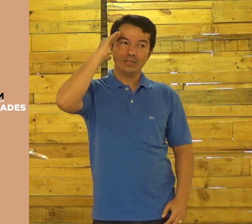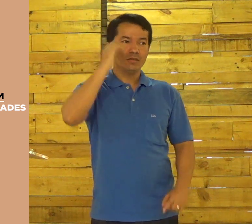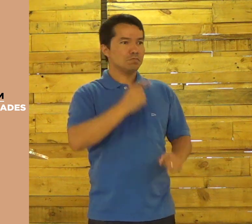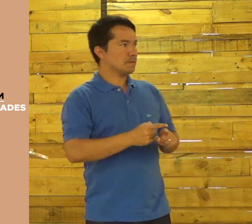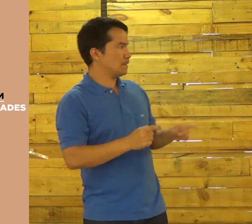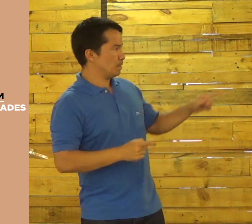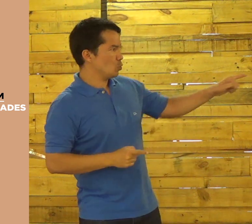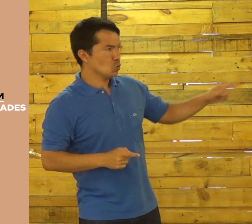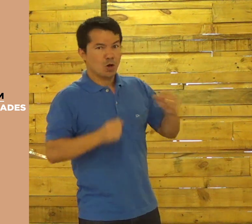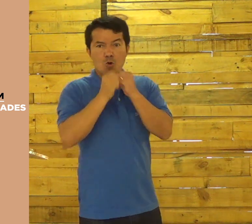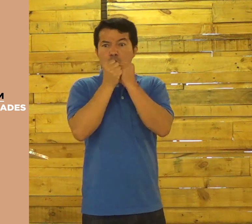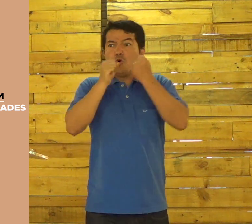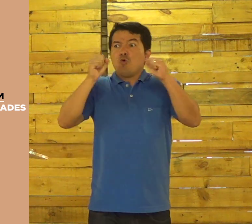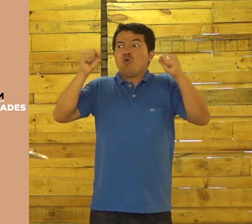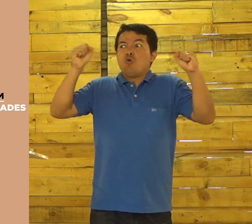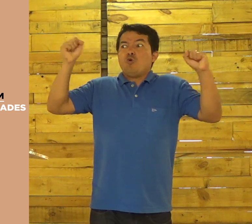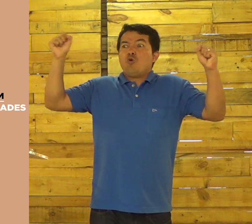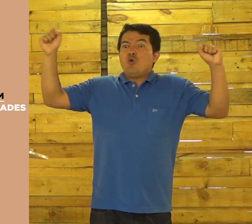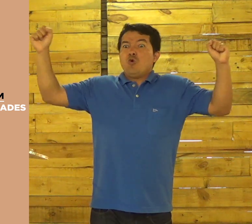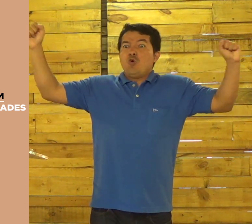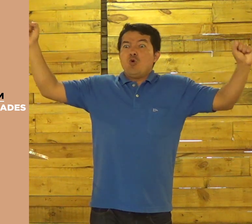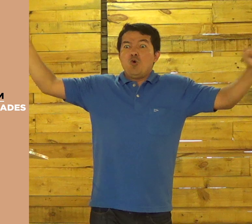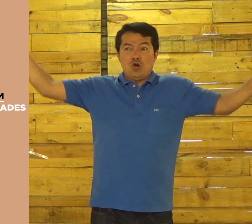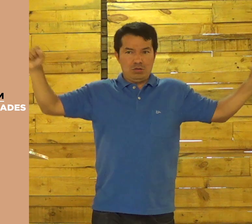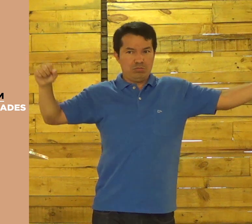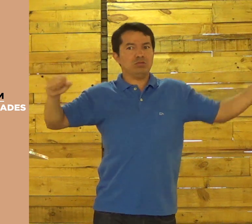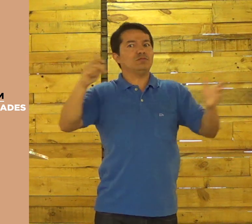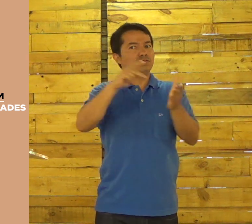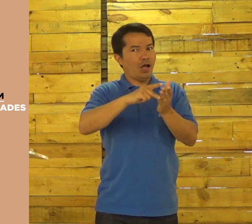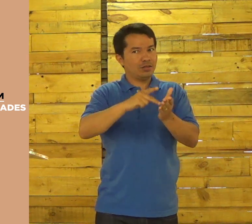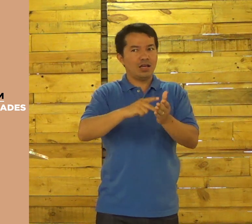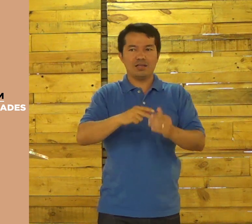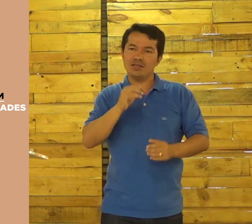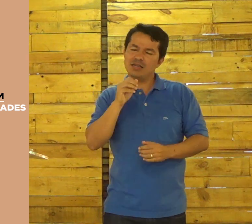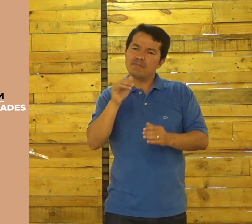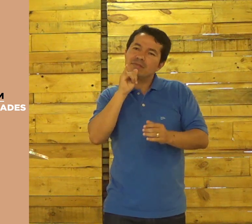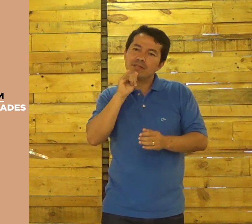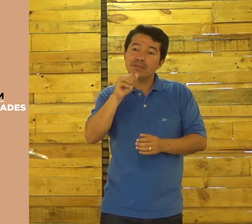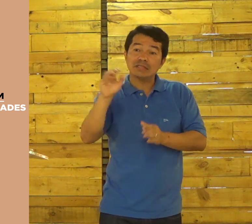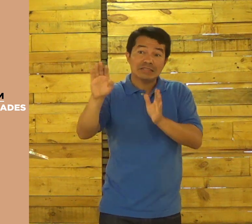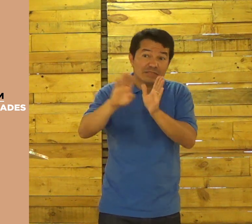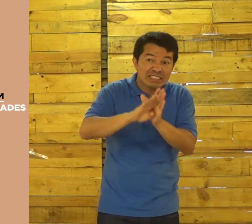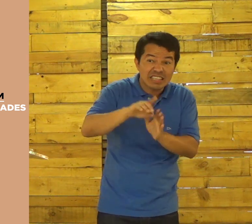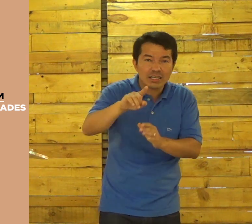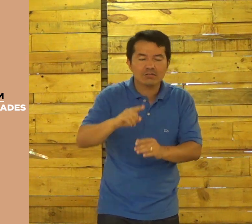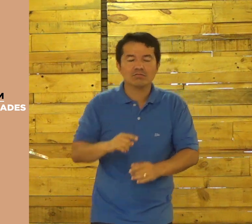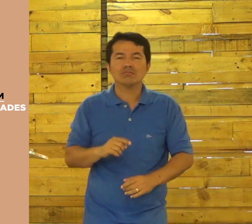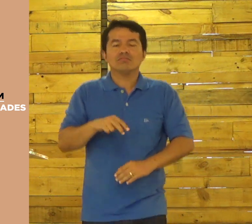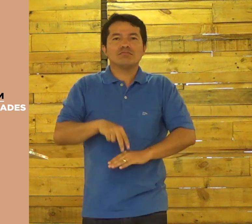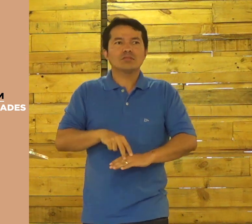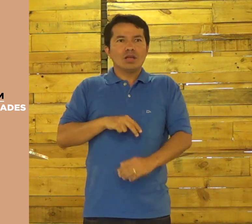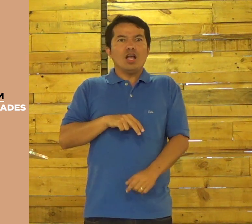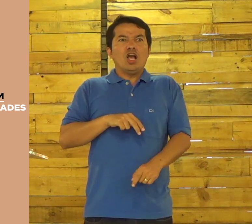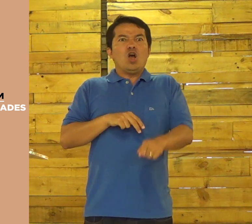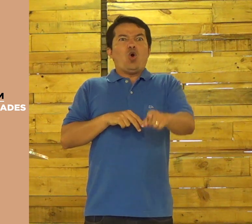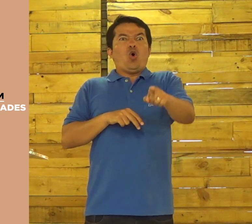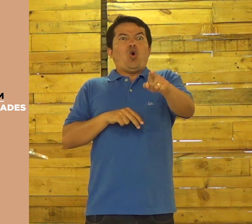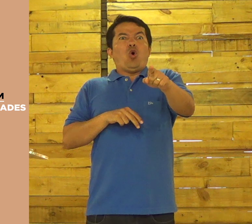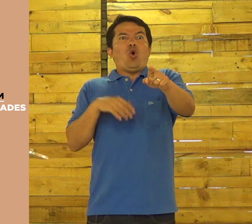o corredor, eles usam essa palavra. Mas este exílio, nós fôssemos dizer do lado, eu sei o grande